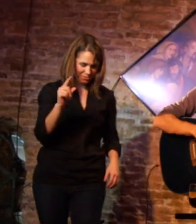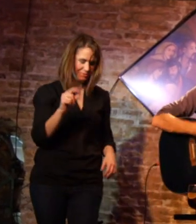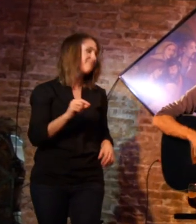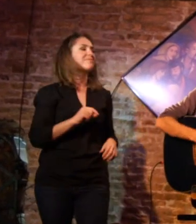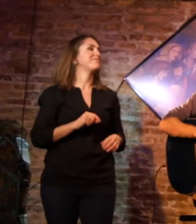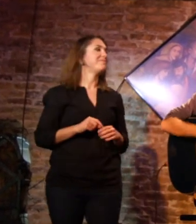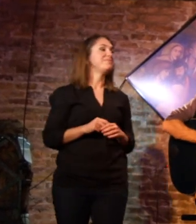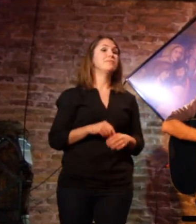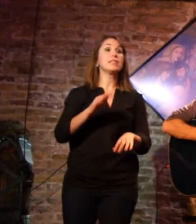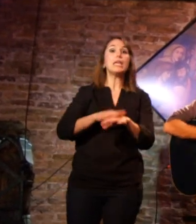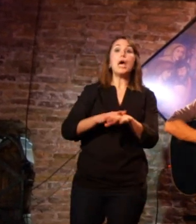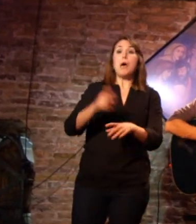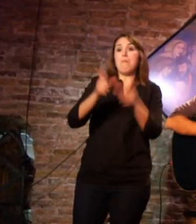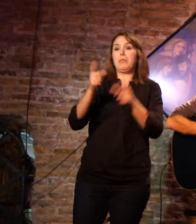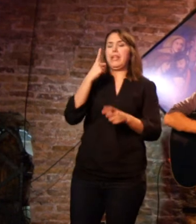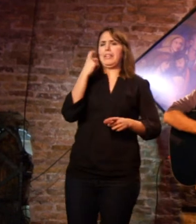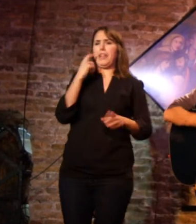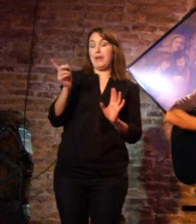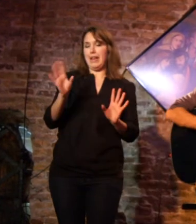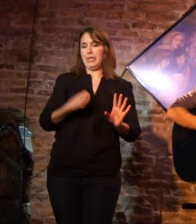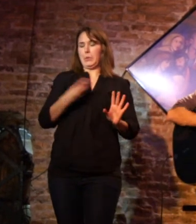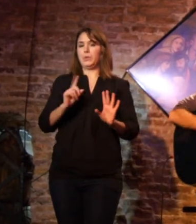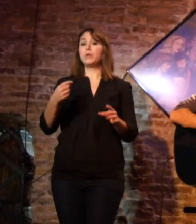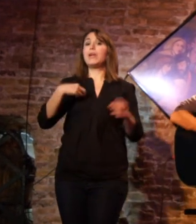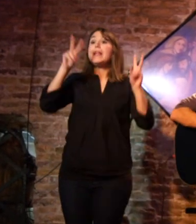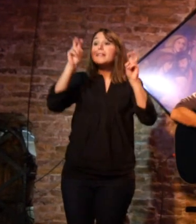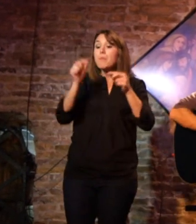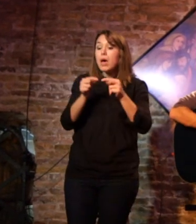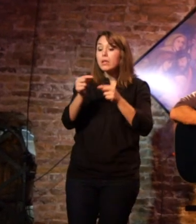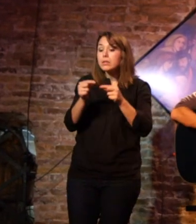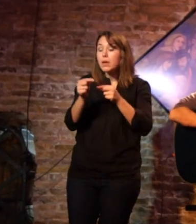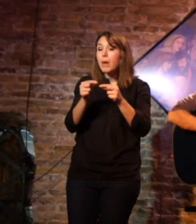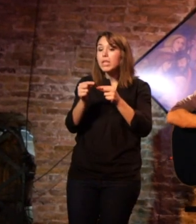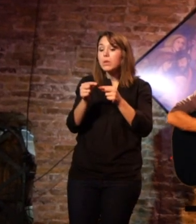Para no escandalizar a nadie. Omitiremos hablar de tamaño.